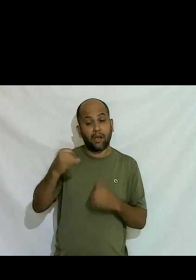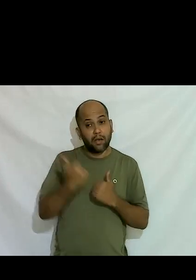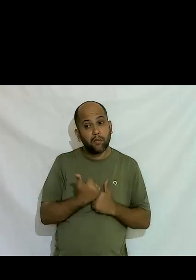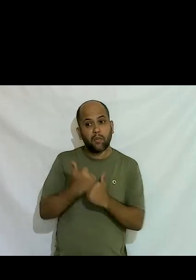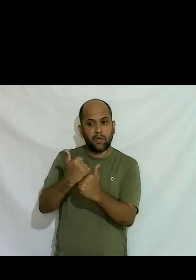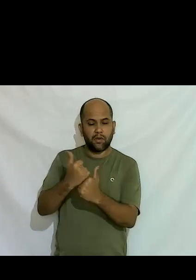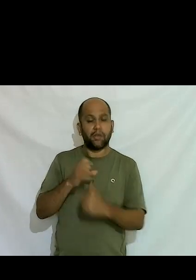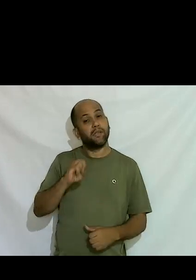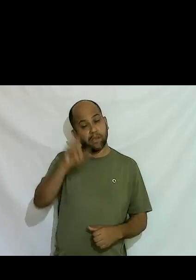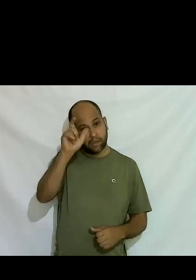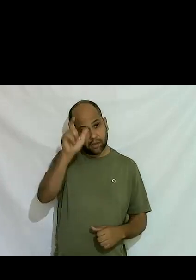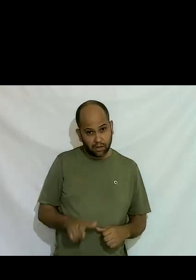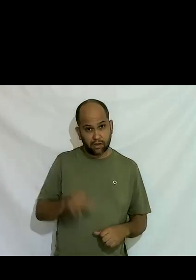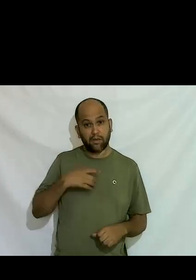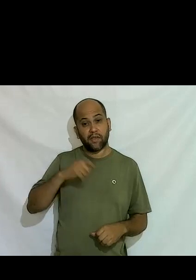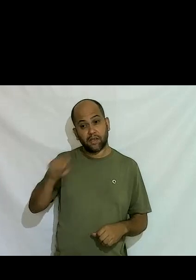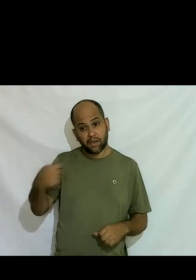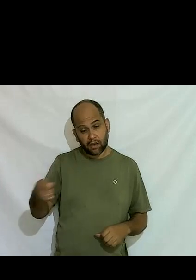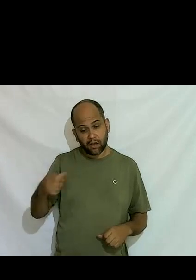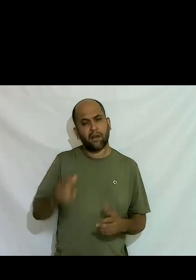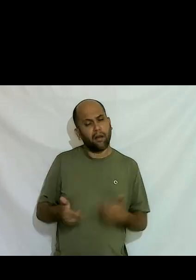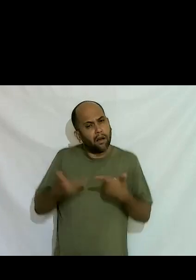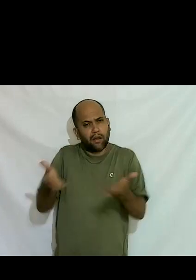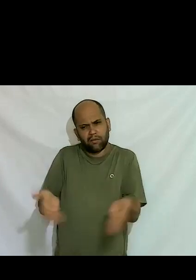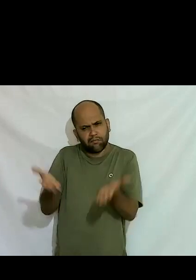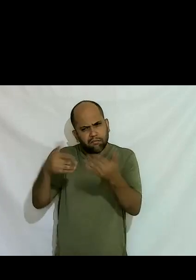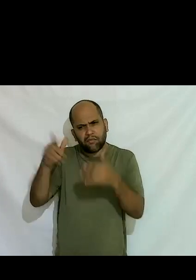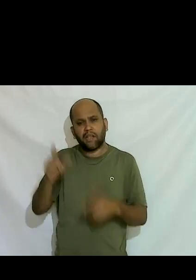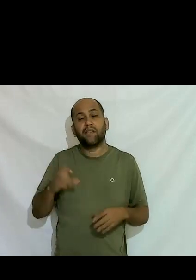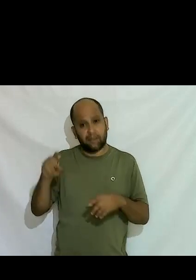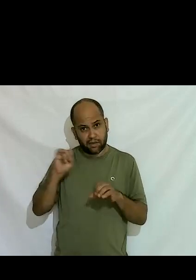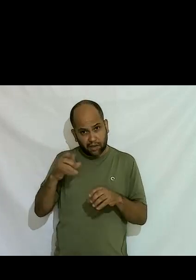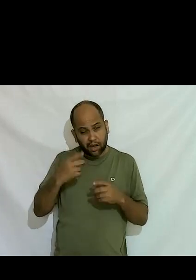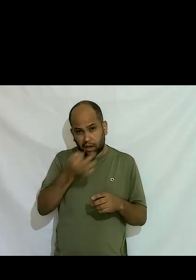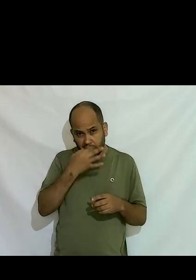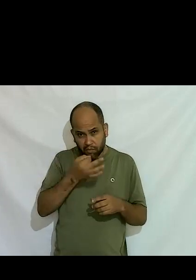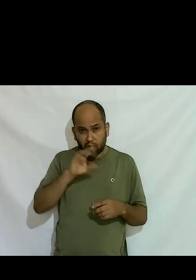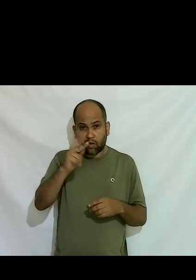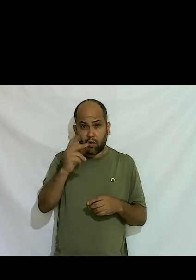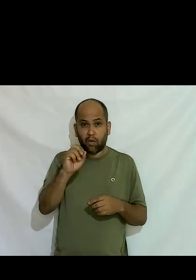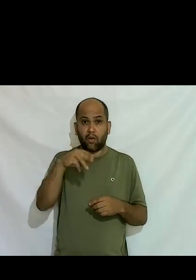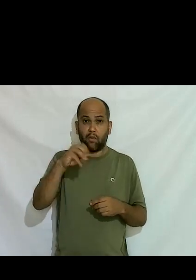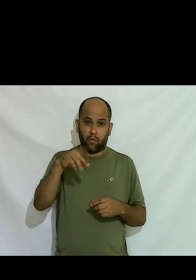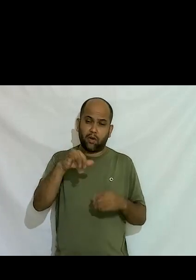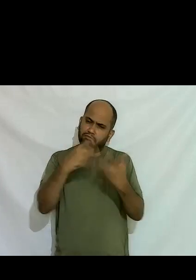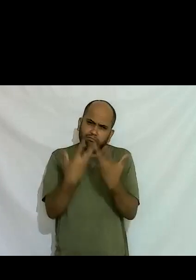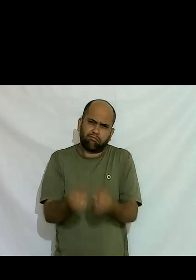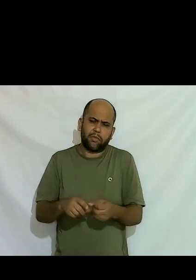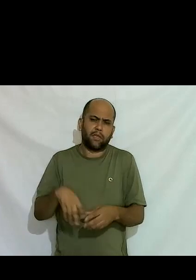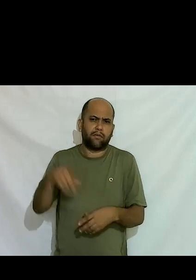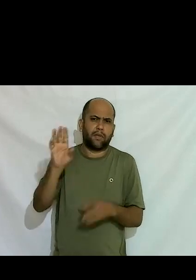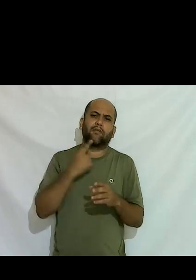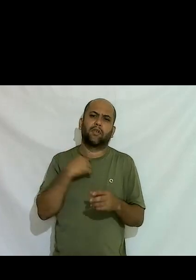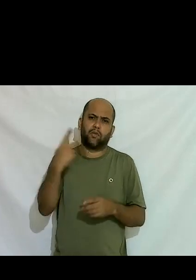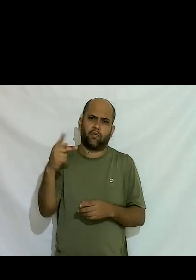é isso que você quer faça se você quer se hormonizar se hormonize né tome hormônio faça o que você